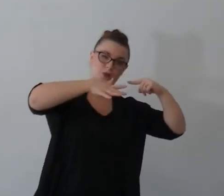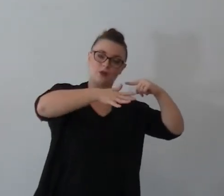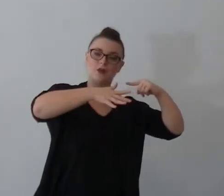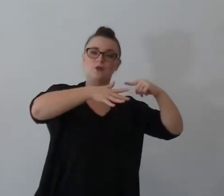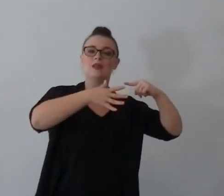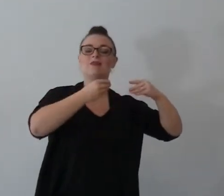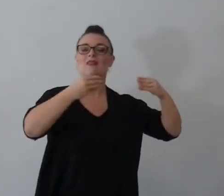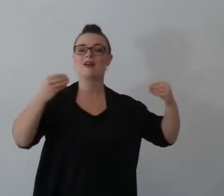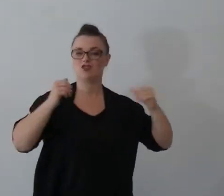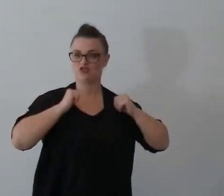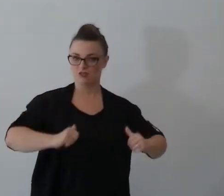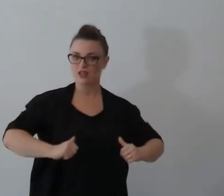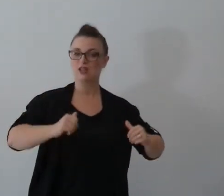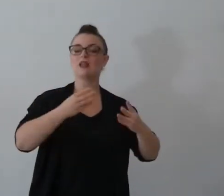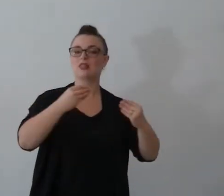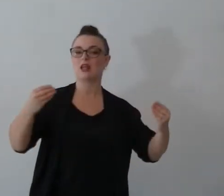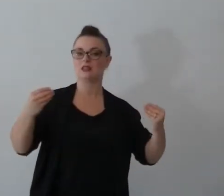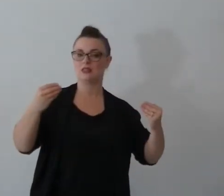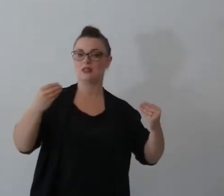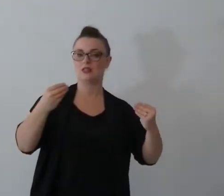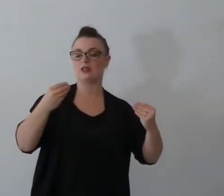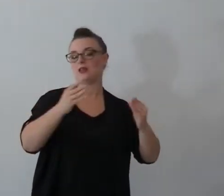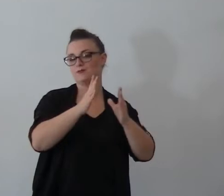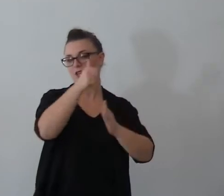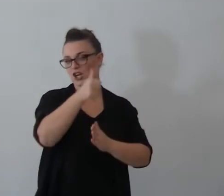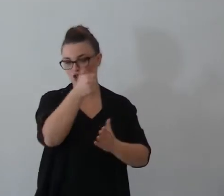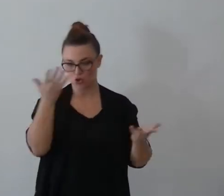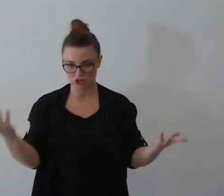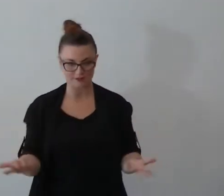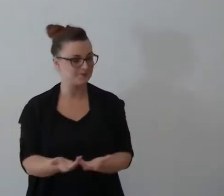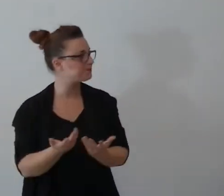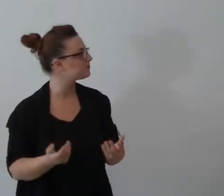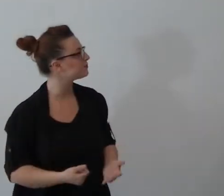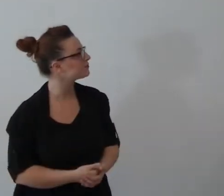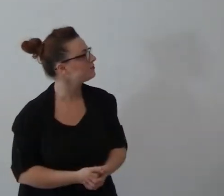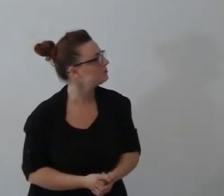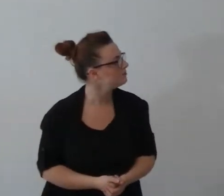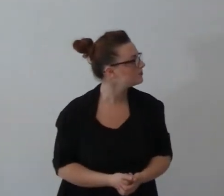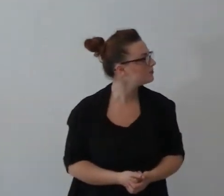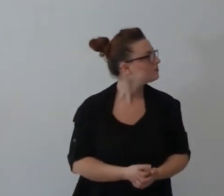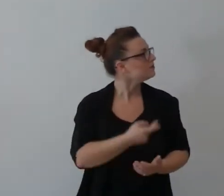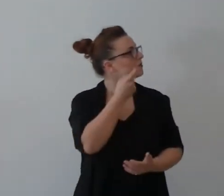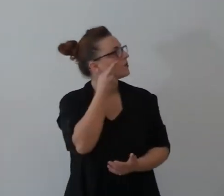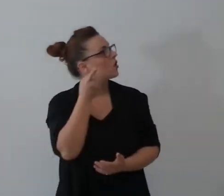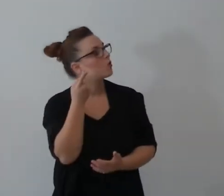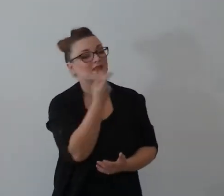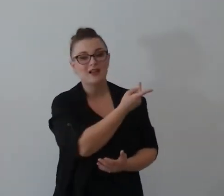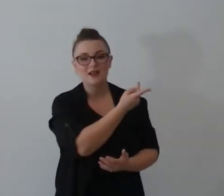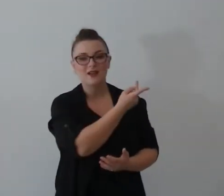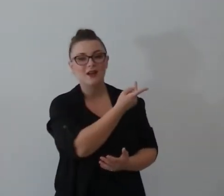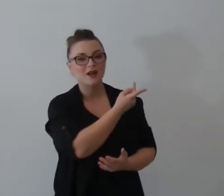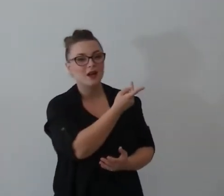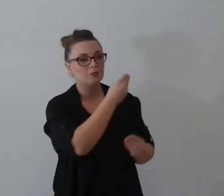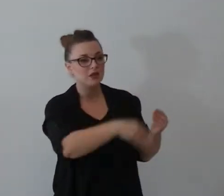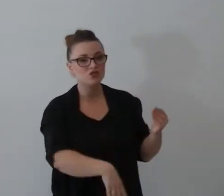matrimoni civili quanti matrimoni però guardate un attimo quanto abbiamo perso l